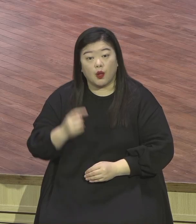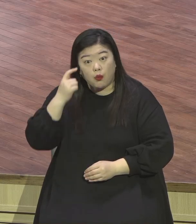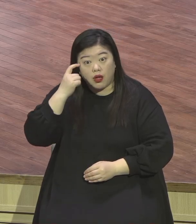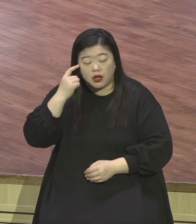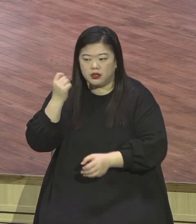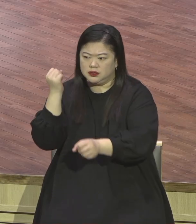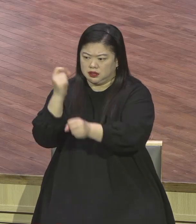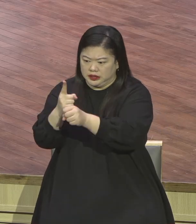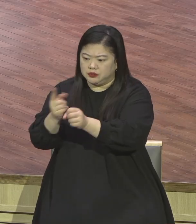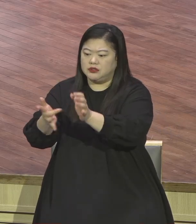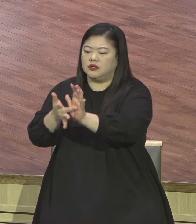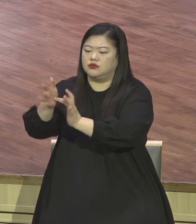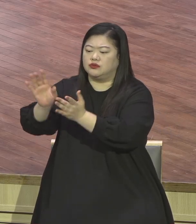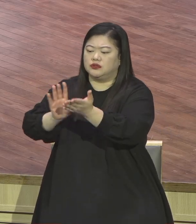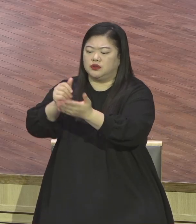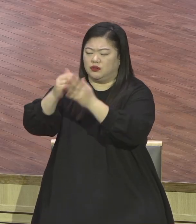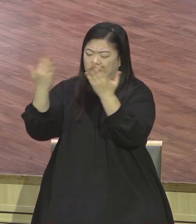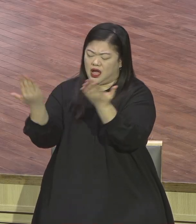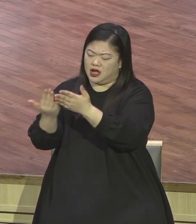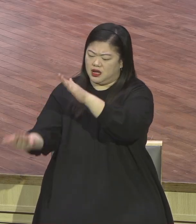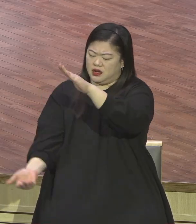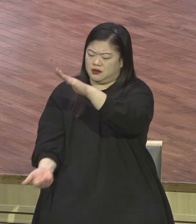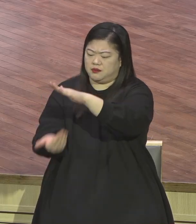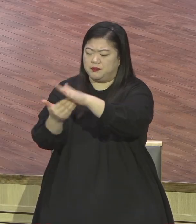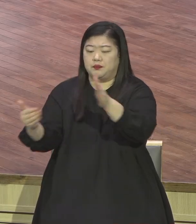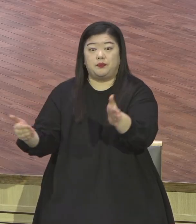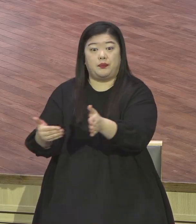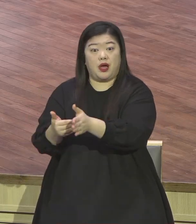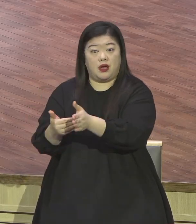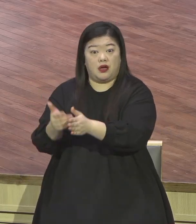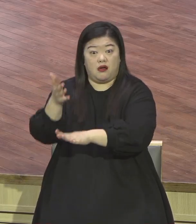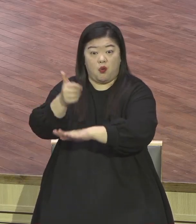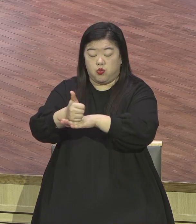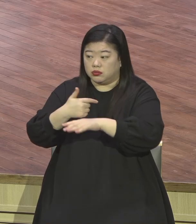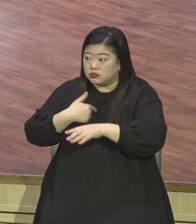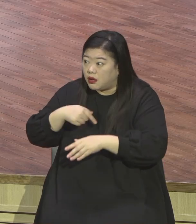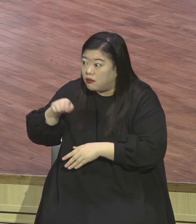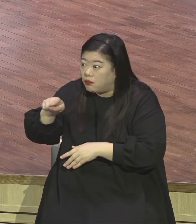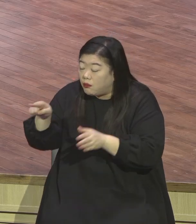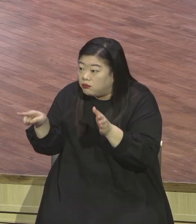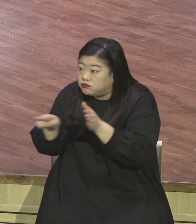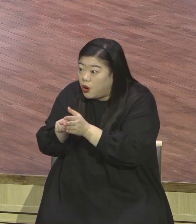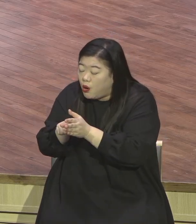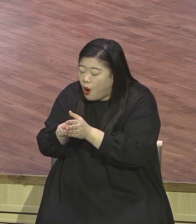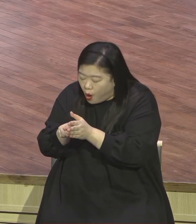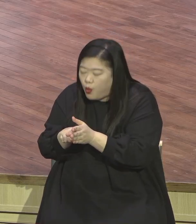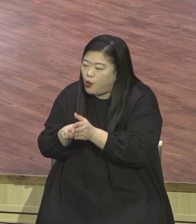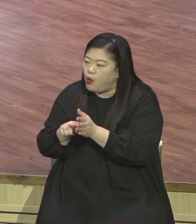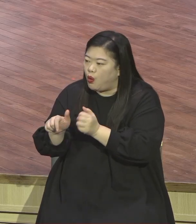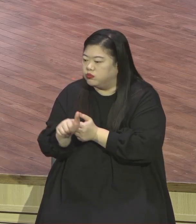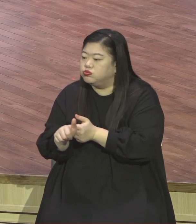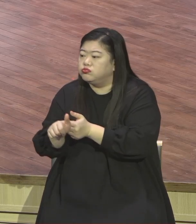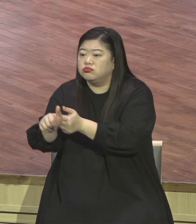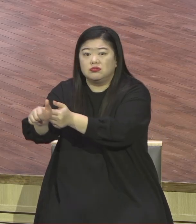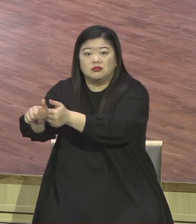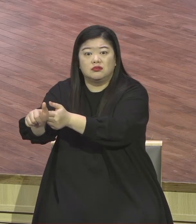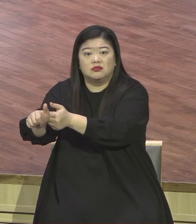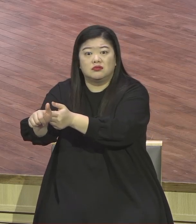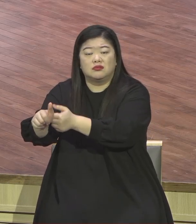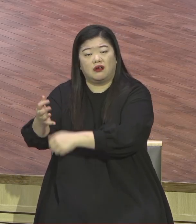진짜 글리시도가 다 하셨기 때문에 우리는 믿고 누리기만 하면 돼요 믿고 누리세요